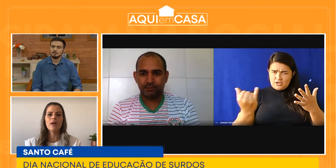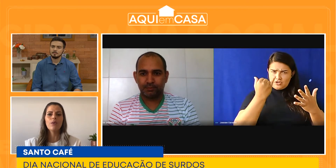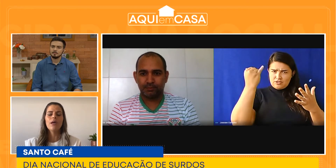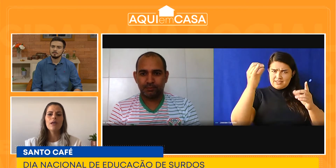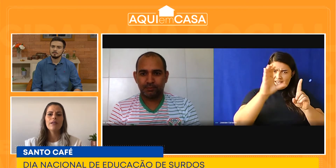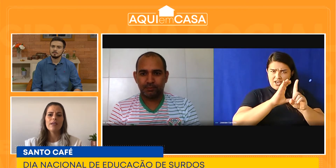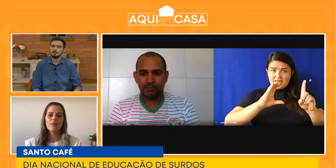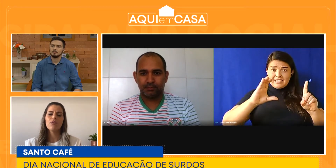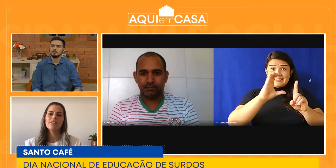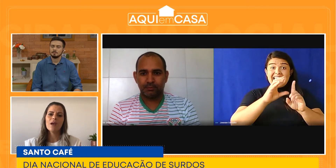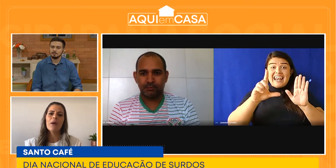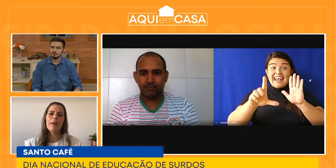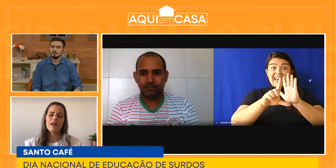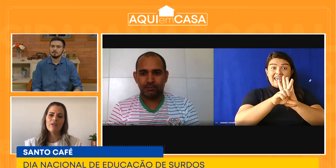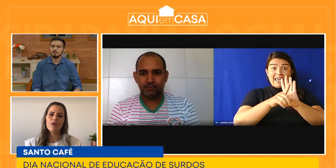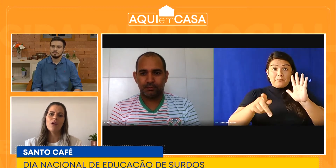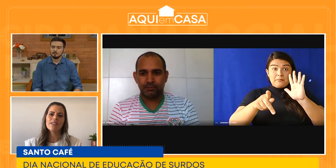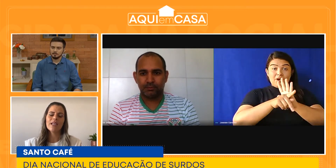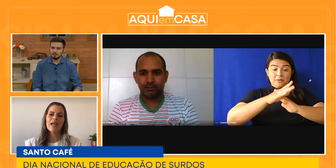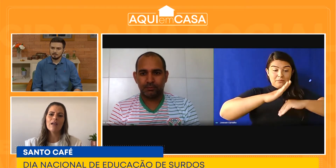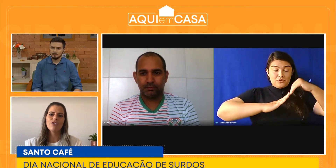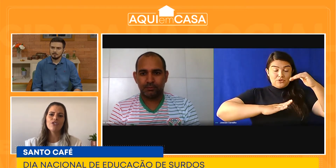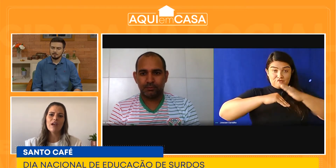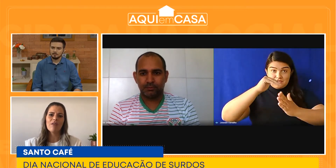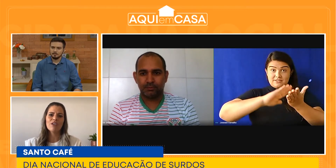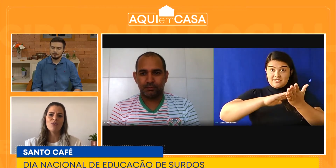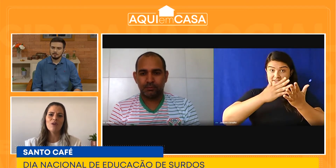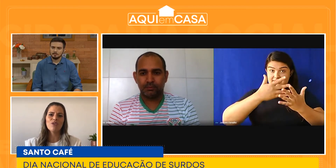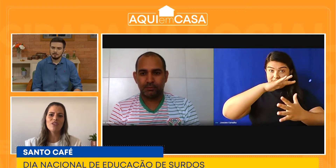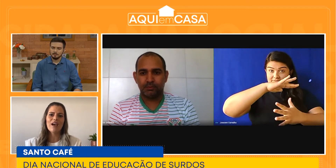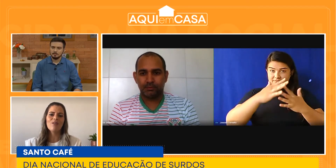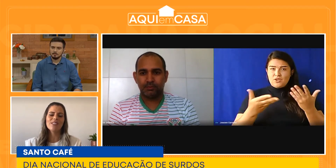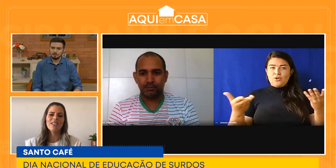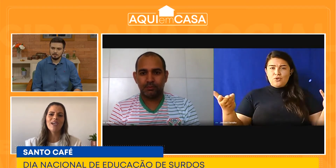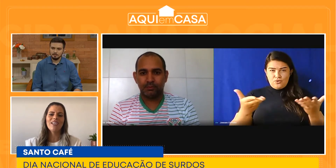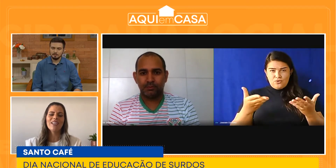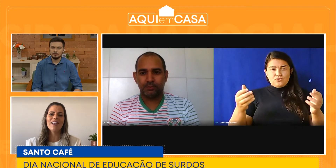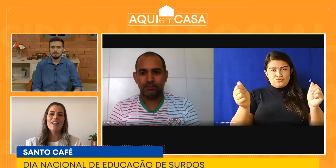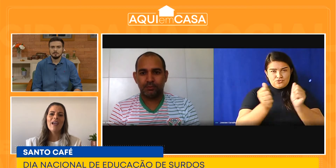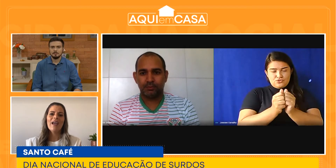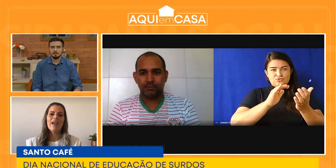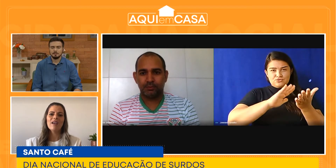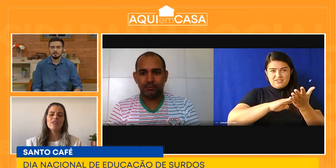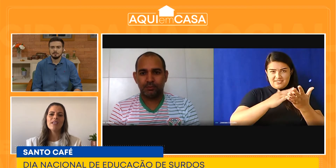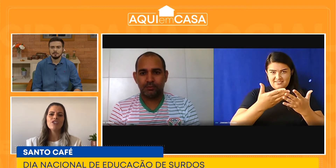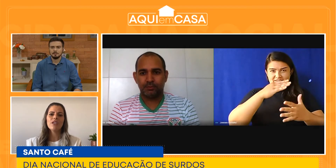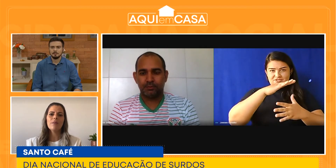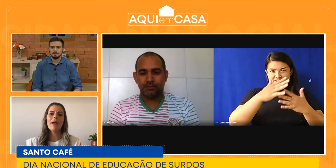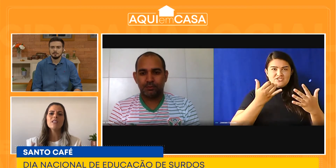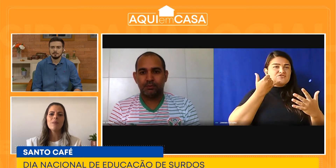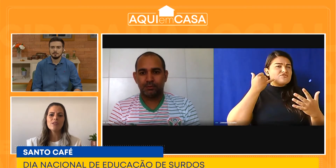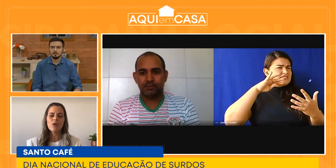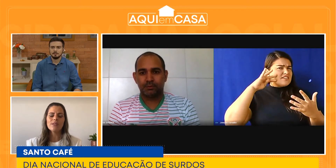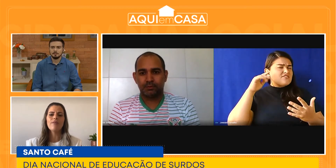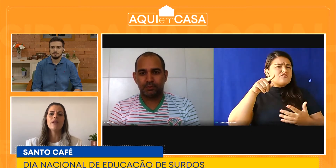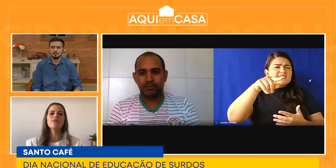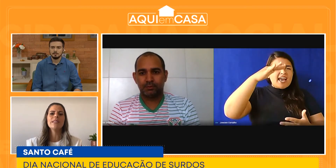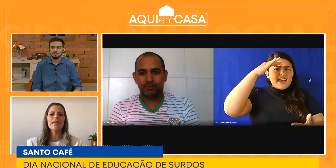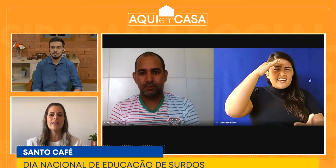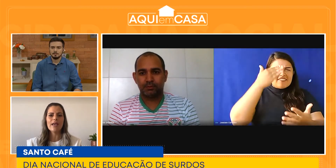dessa profissão maravilhosa. claro, a gente está com a ajuda hoje da Rosiane, né? Você acha que mais pessoas deveriam se interessar